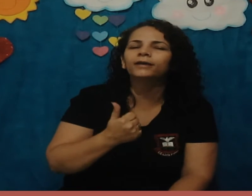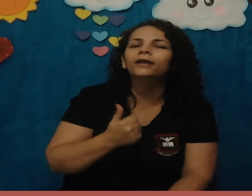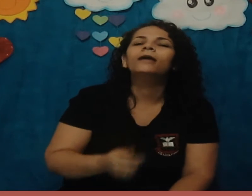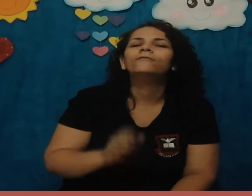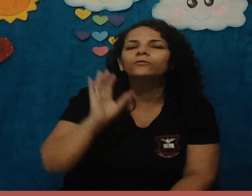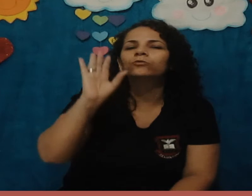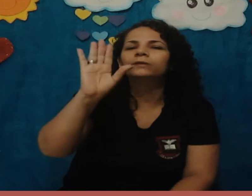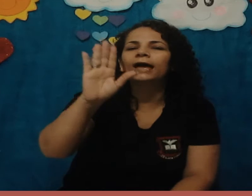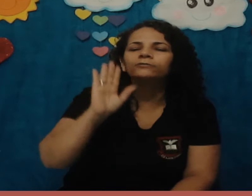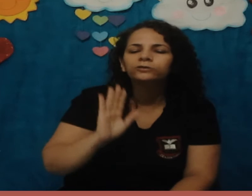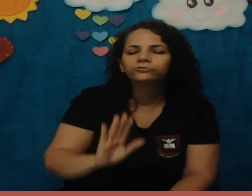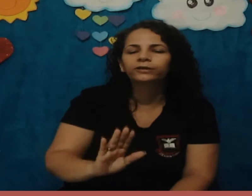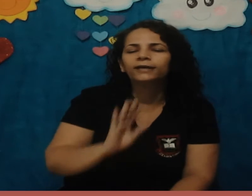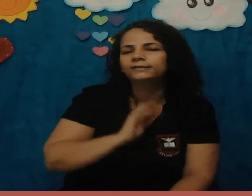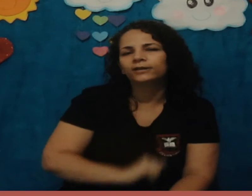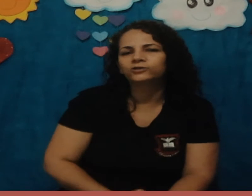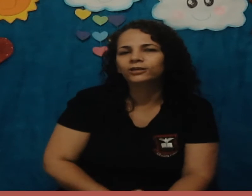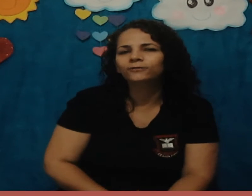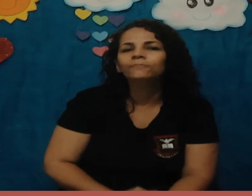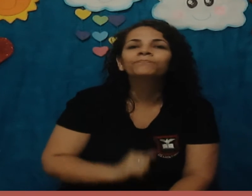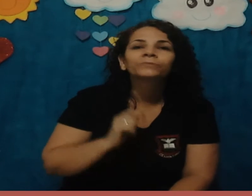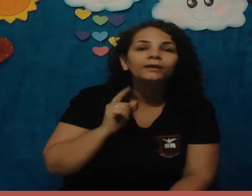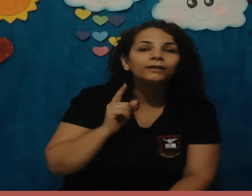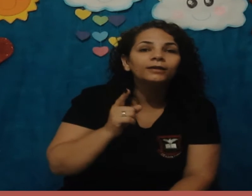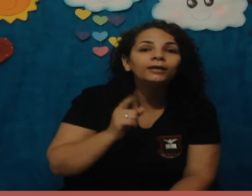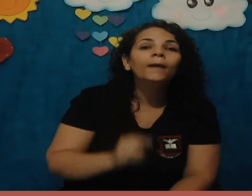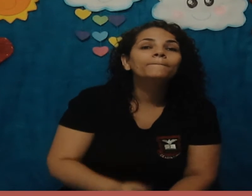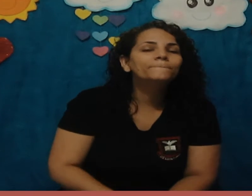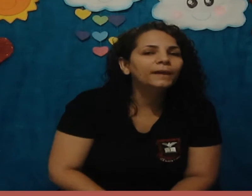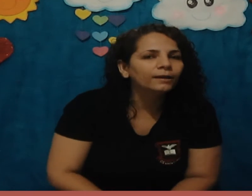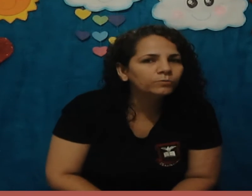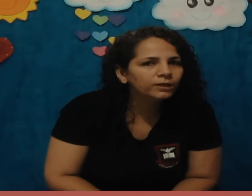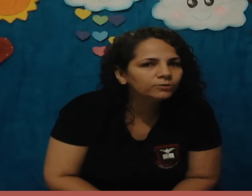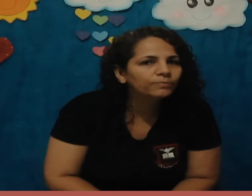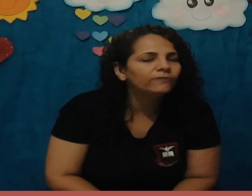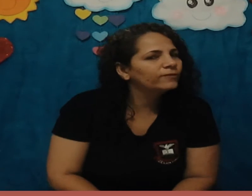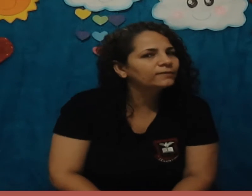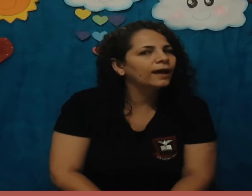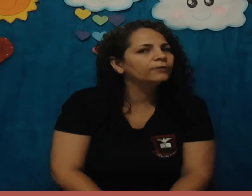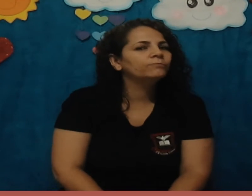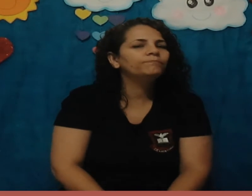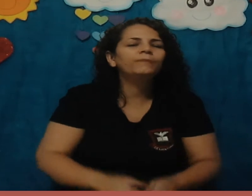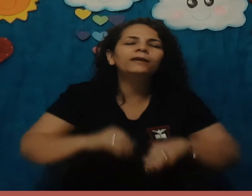Vão colar nos seus lugares certinho e bem bonito, bem enfeitado, bem